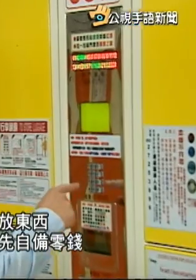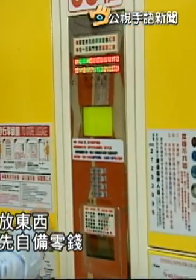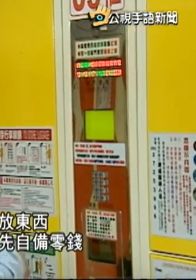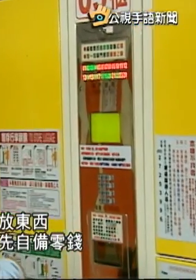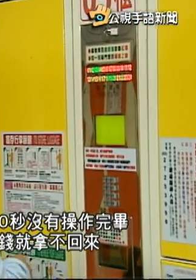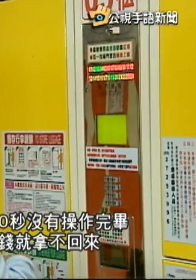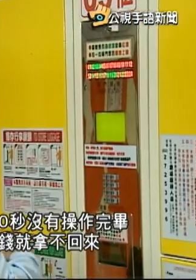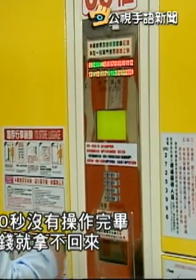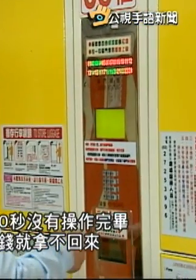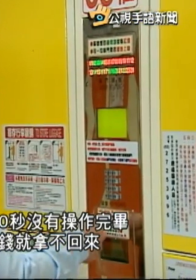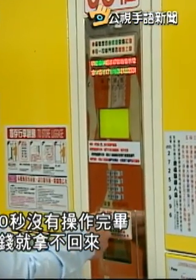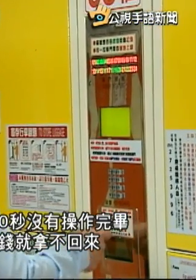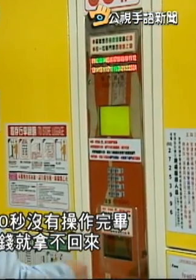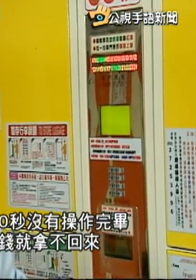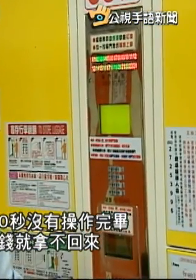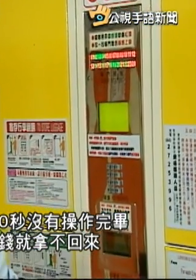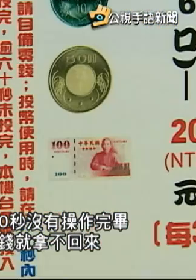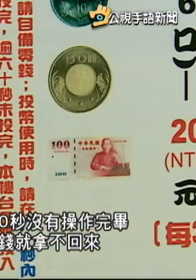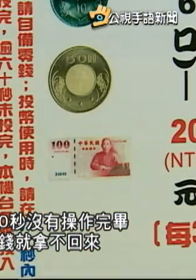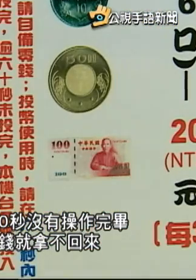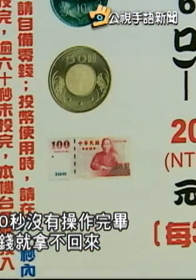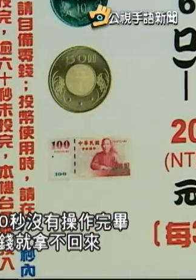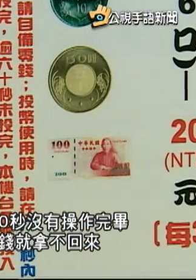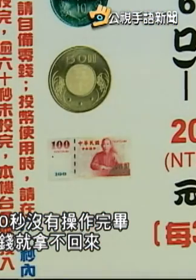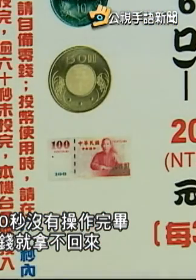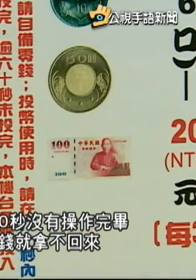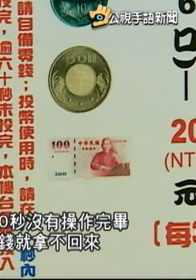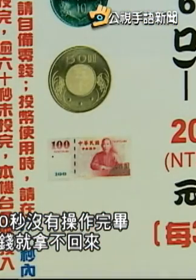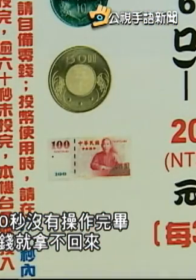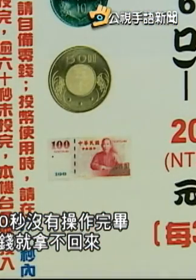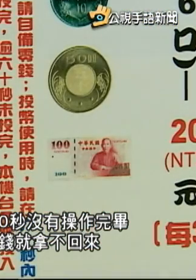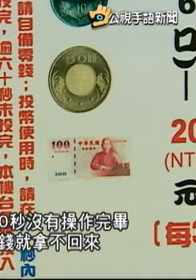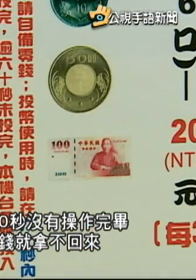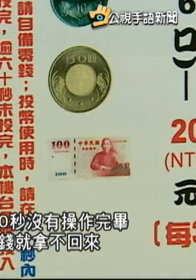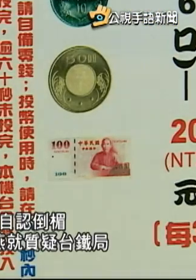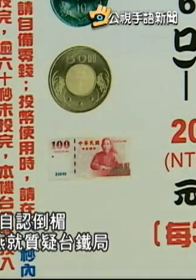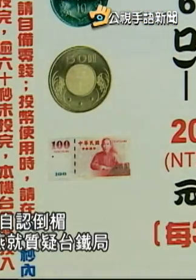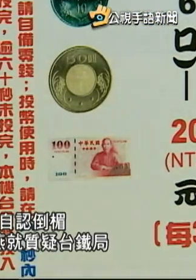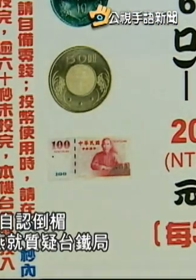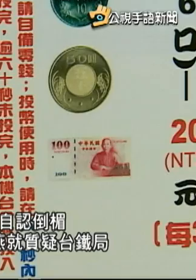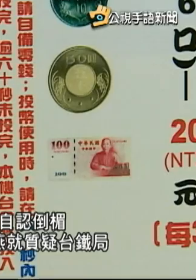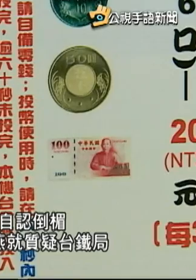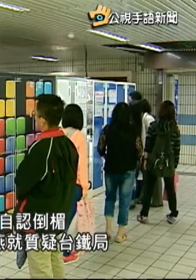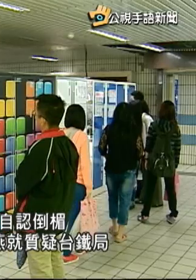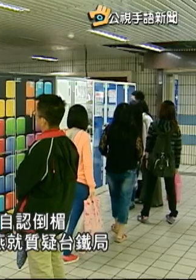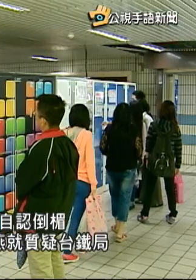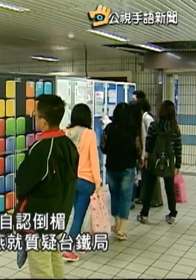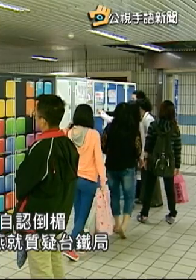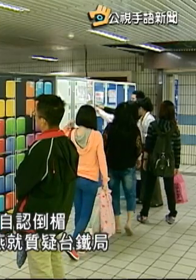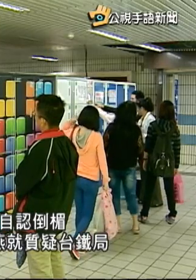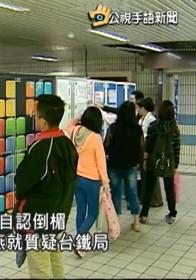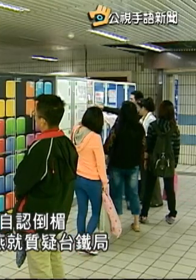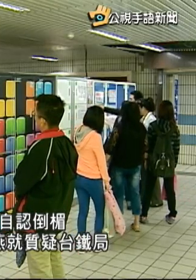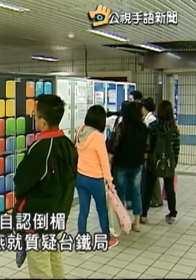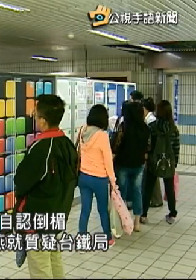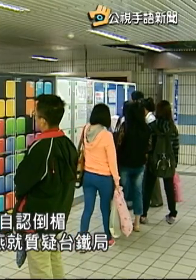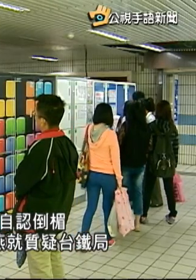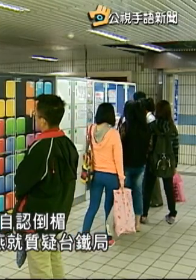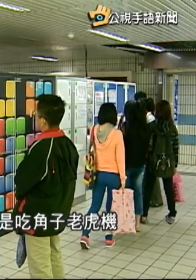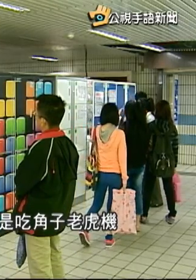有人超过六十秒没有操作完毕投进去的钱就拿不回来只好自认倒霉立委卢秀燕就质疑台铁局机物